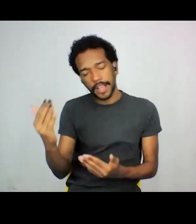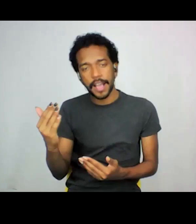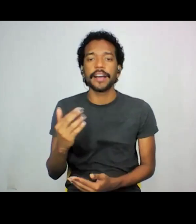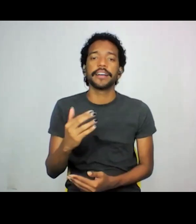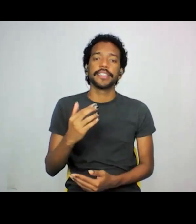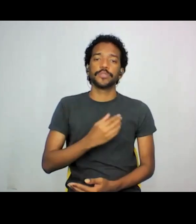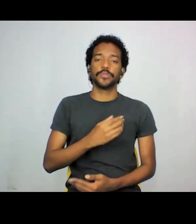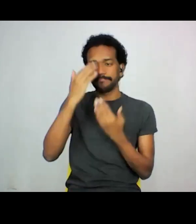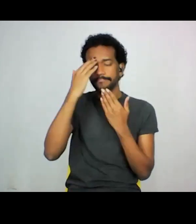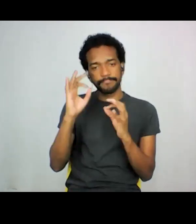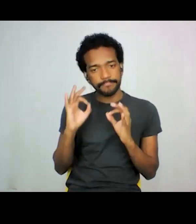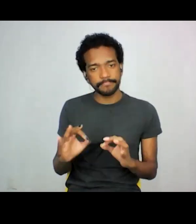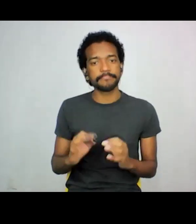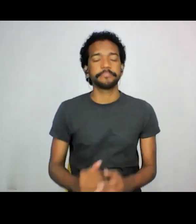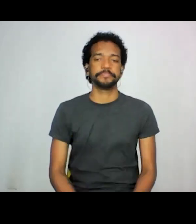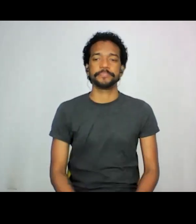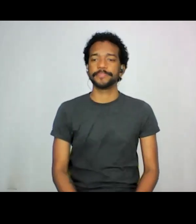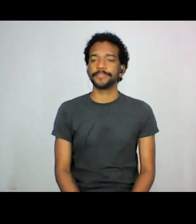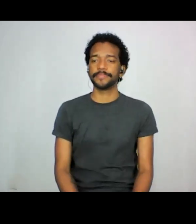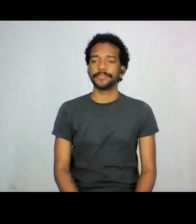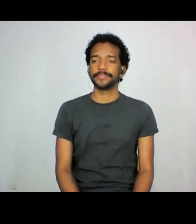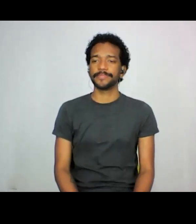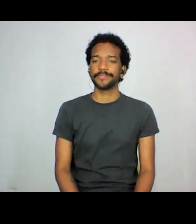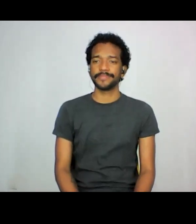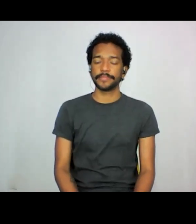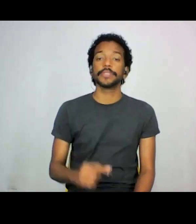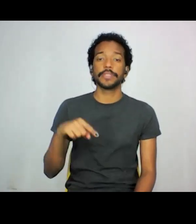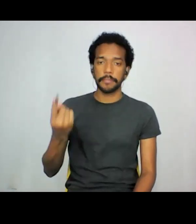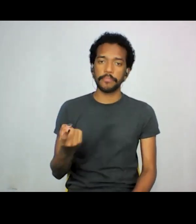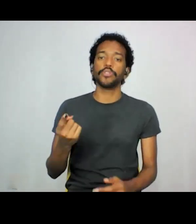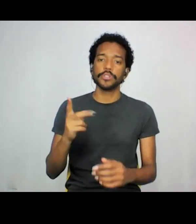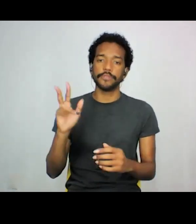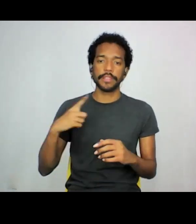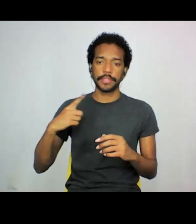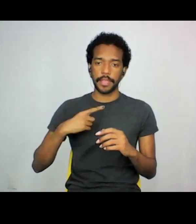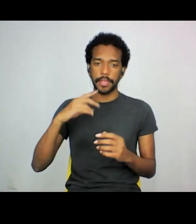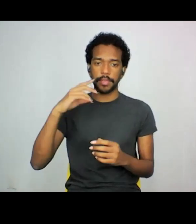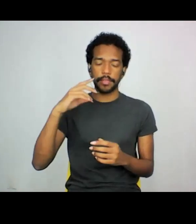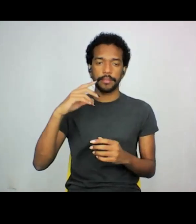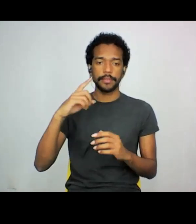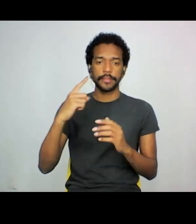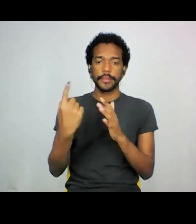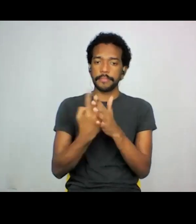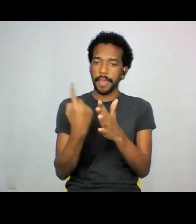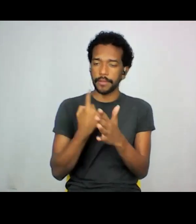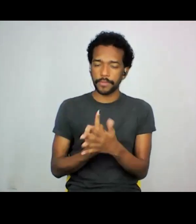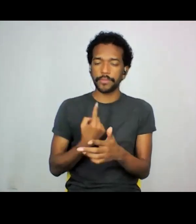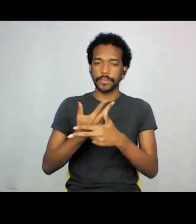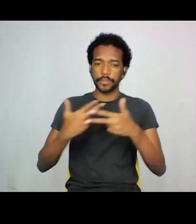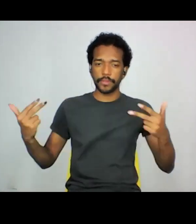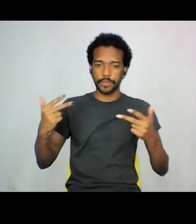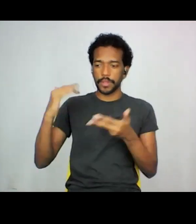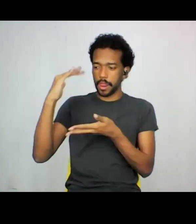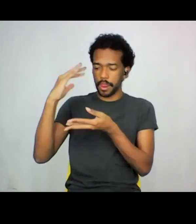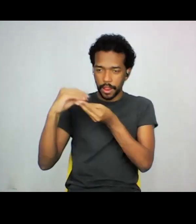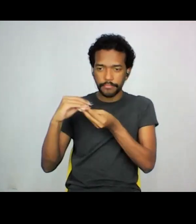muito. muito. E aí, depois a gente reúne aí um compilado de questões para a gente conversar um